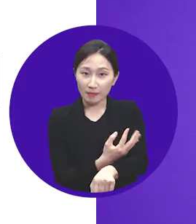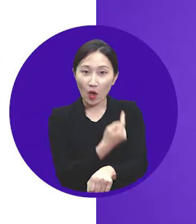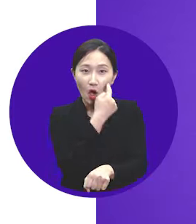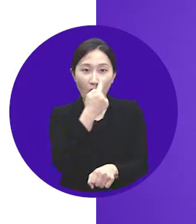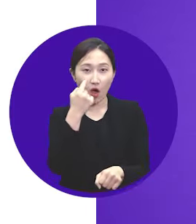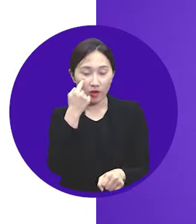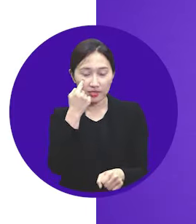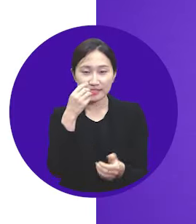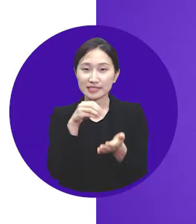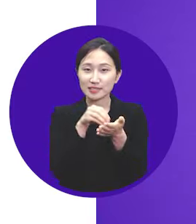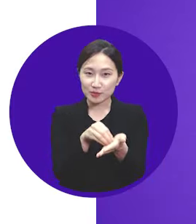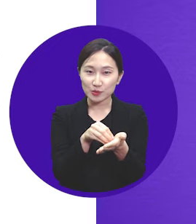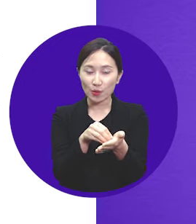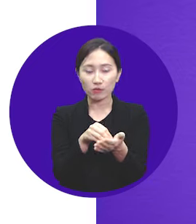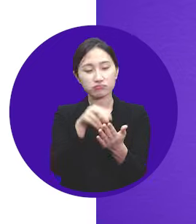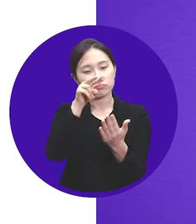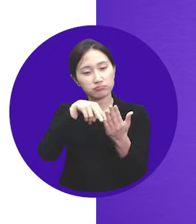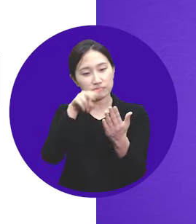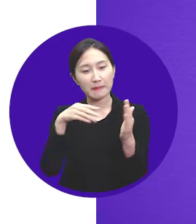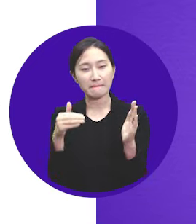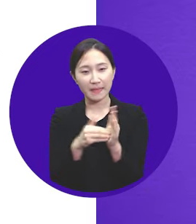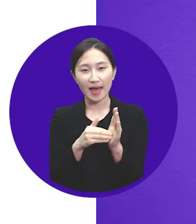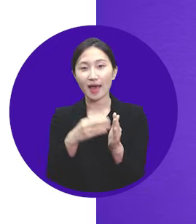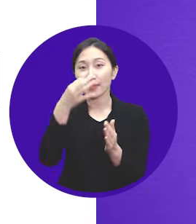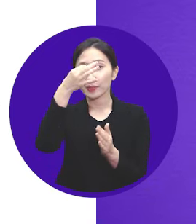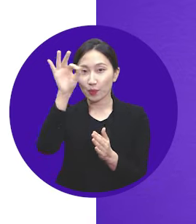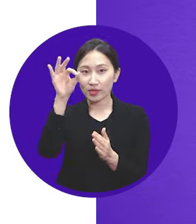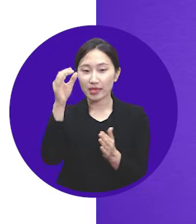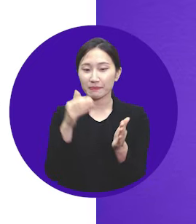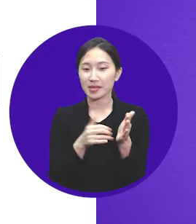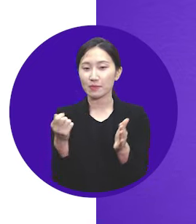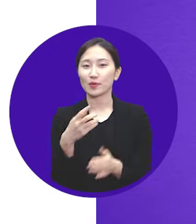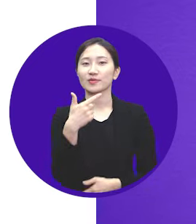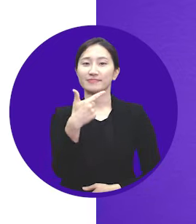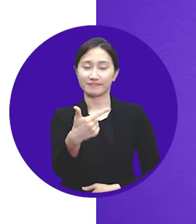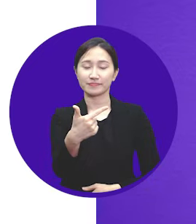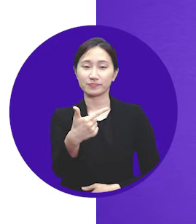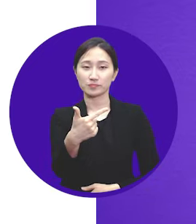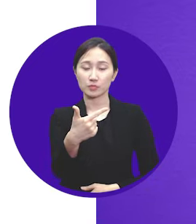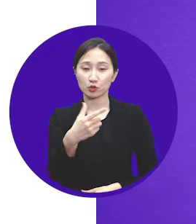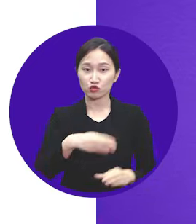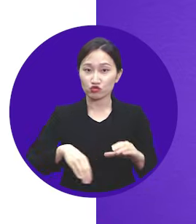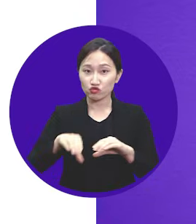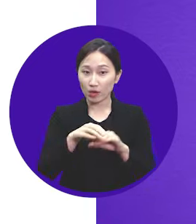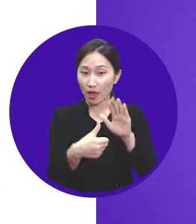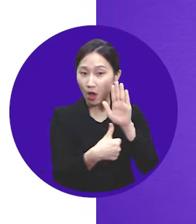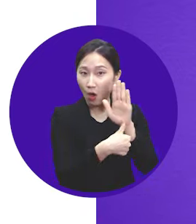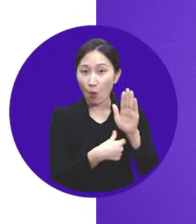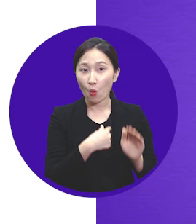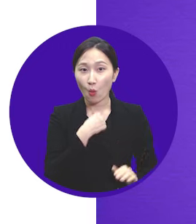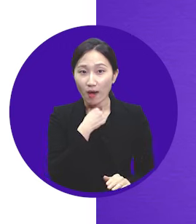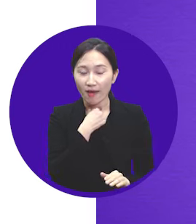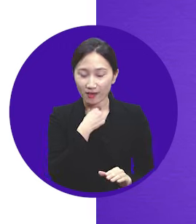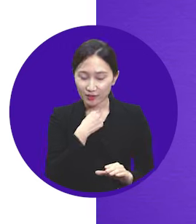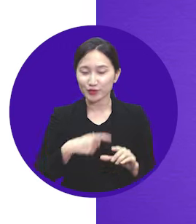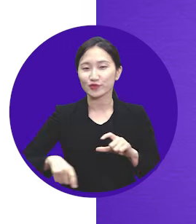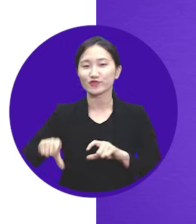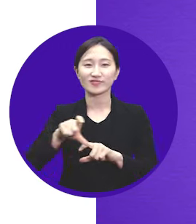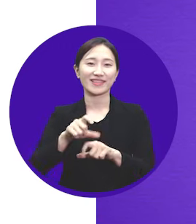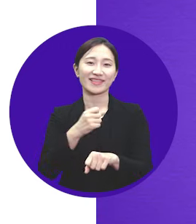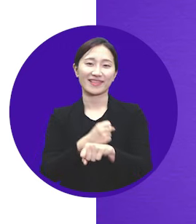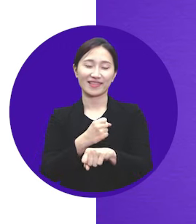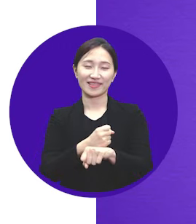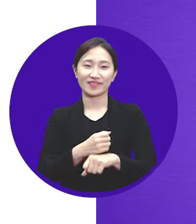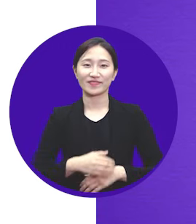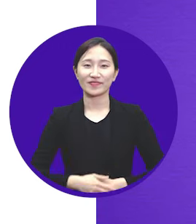간편 인증 등록으로 약관에 동의하신 후 비밀번호 6자리를 입력해 줍니다. 추가로 인증을 더 하고 싶으시면 추가 수단